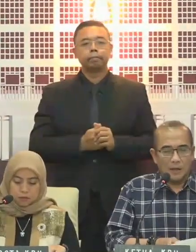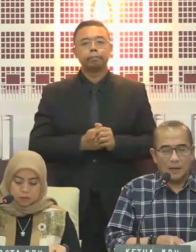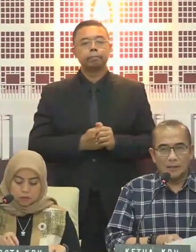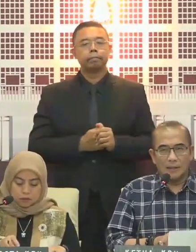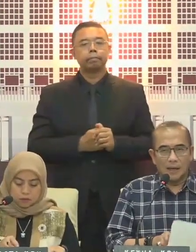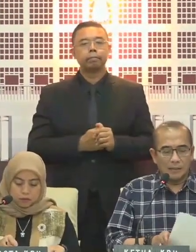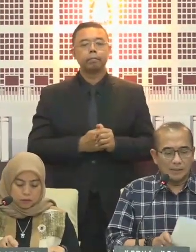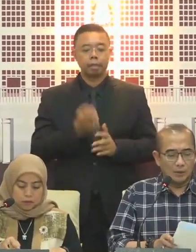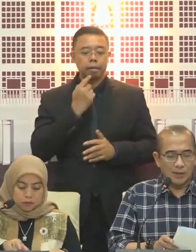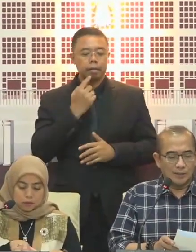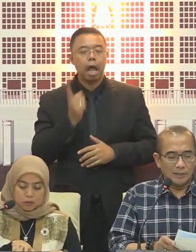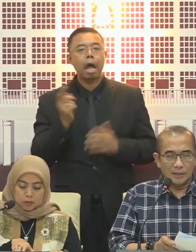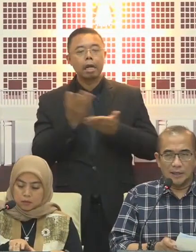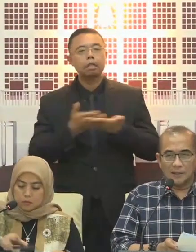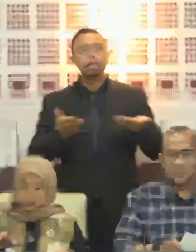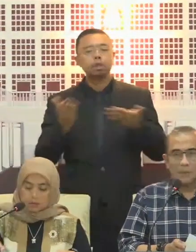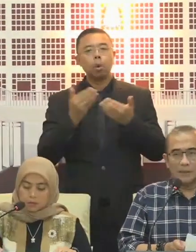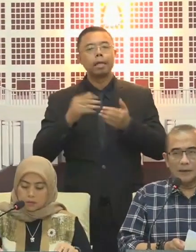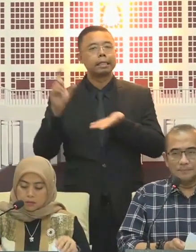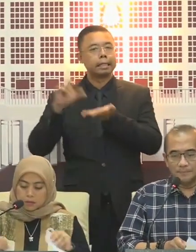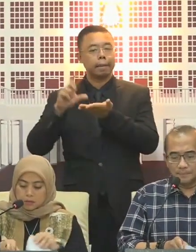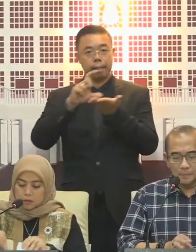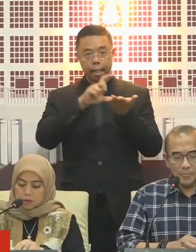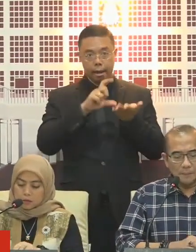I'll see you next time.